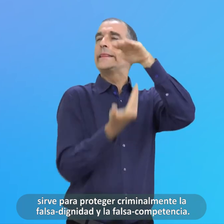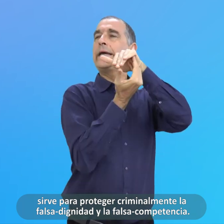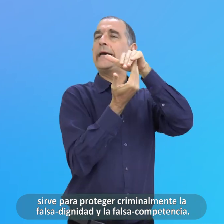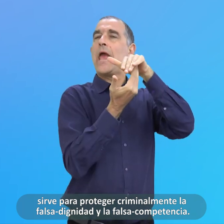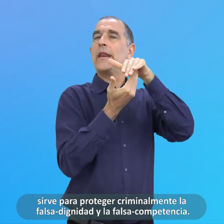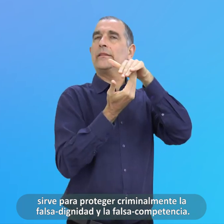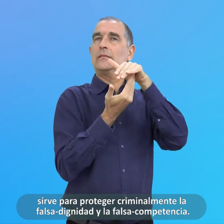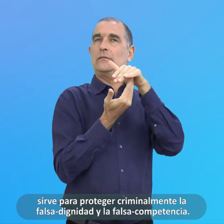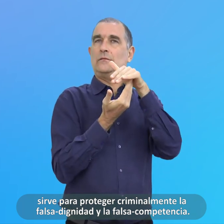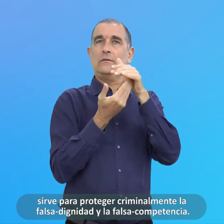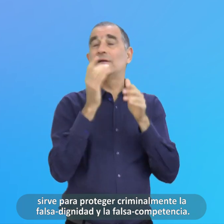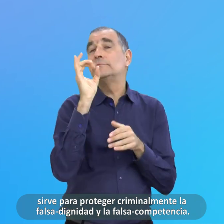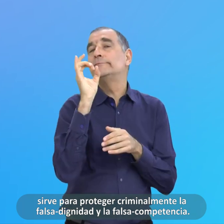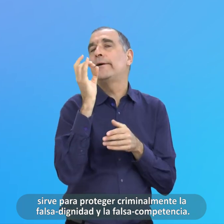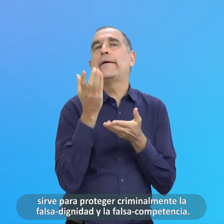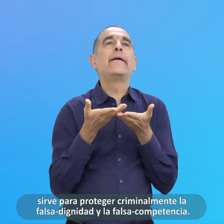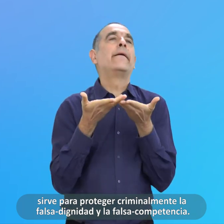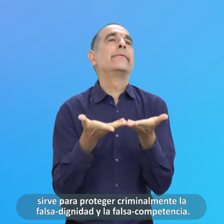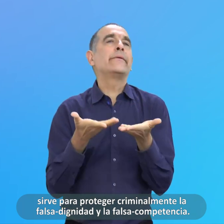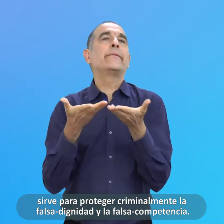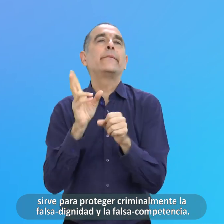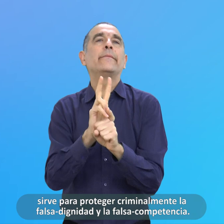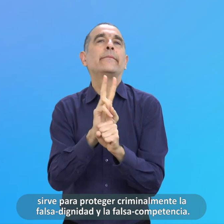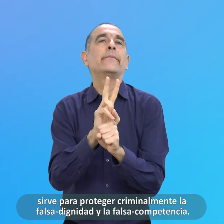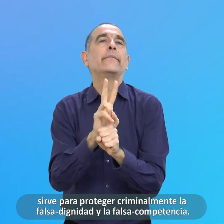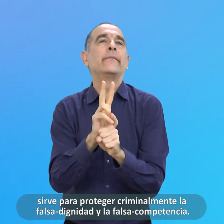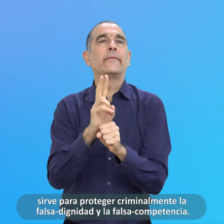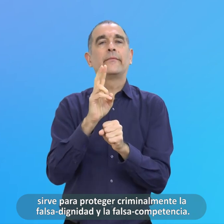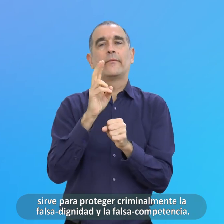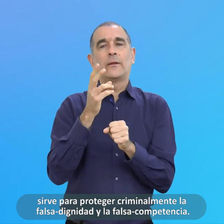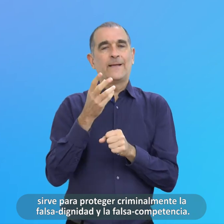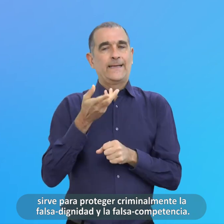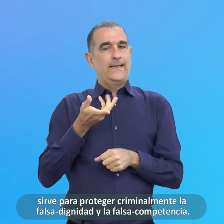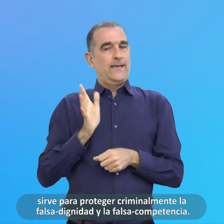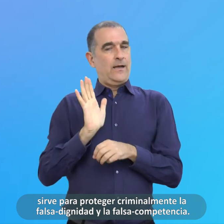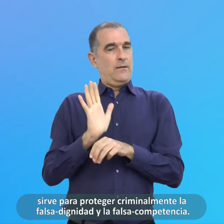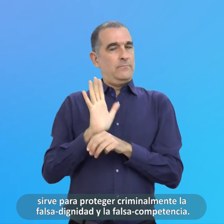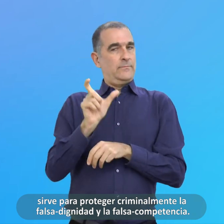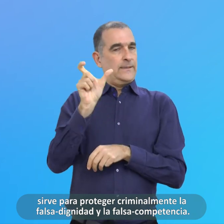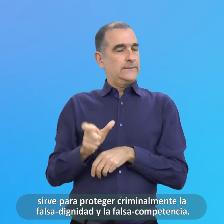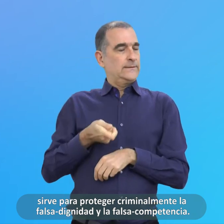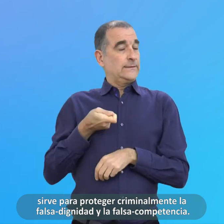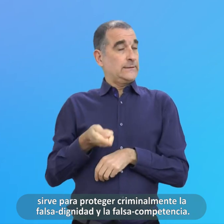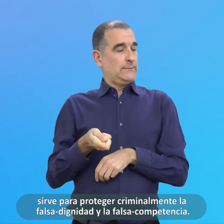Y solo sirve Para proteger Criminalmente La falsa